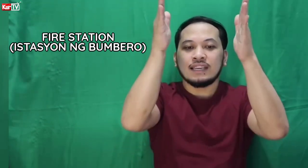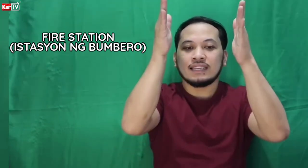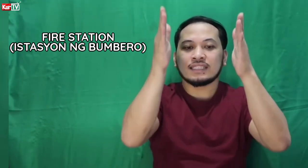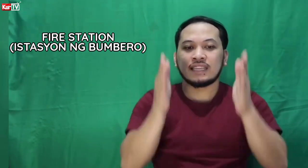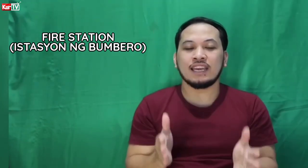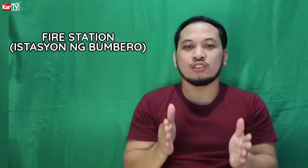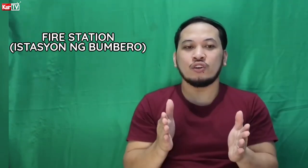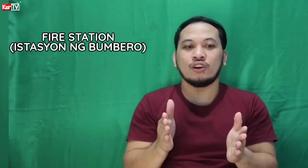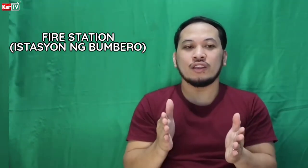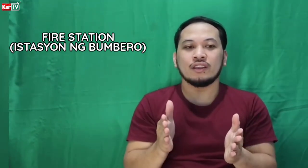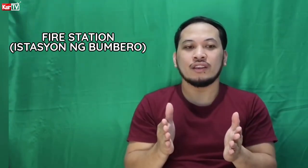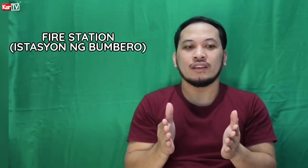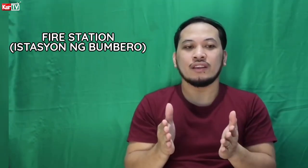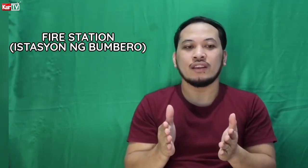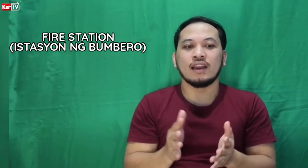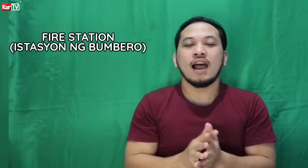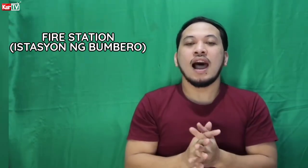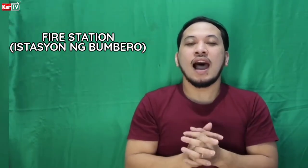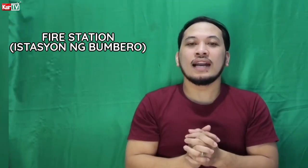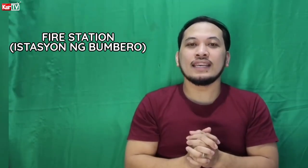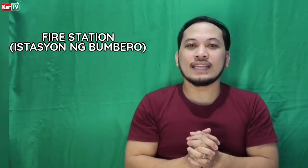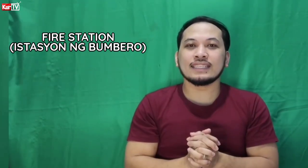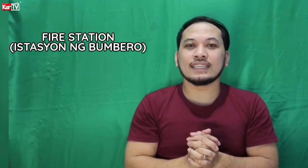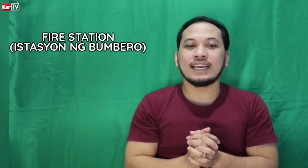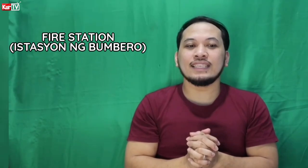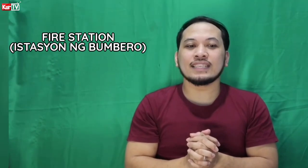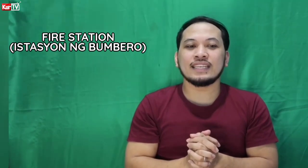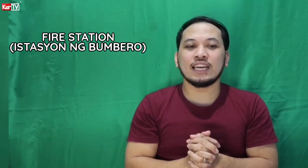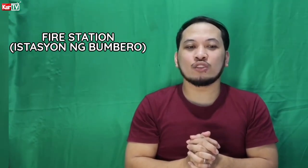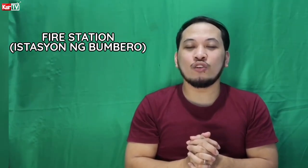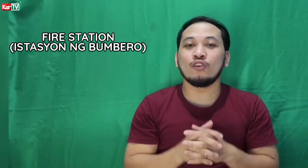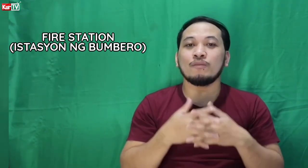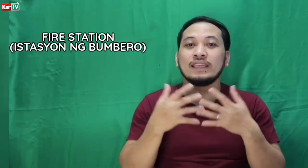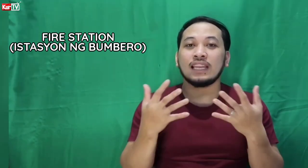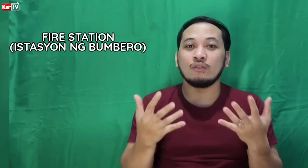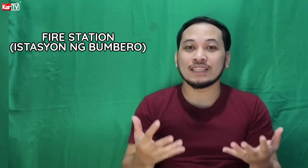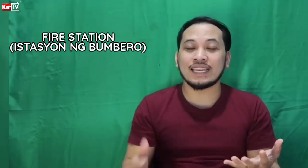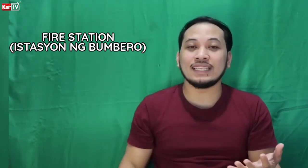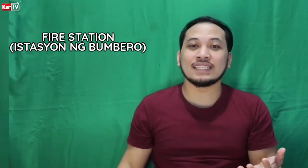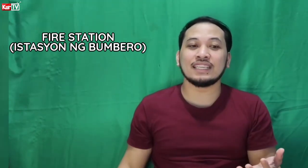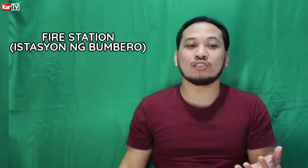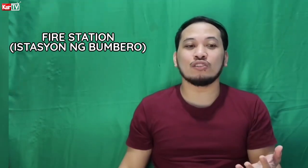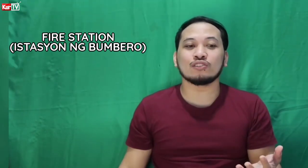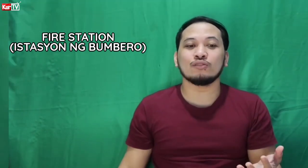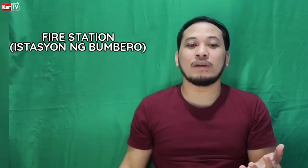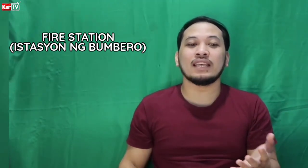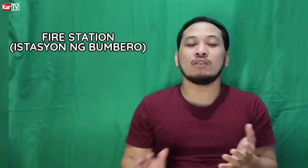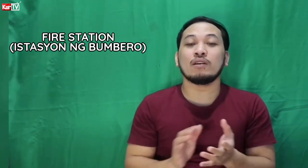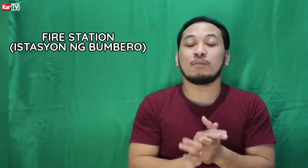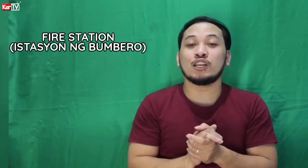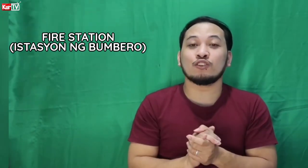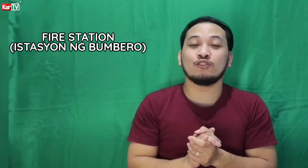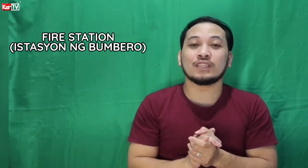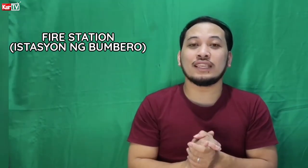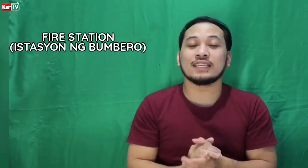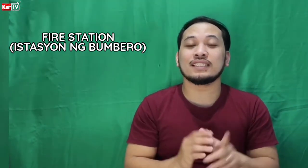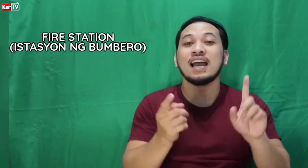Station. Ang next na senyas neto, o may dalawang senyas dito. So may dalawang version yung senyas niya.